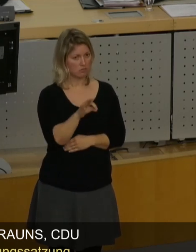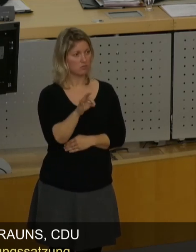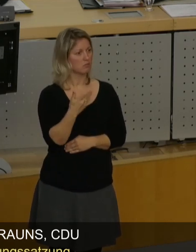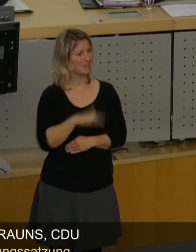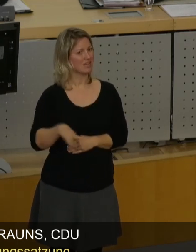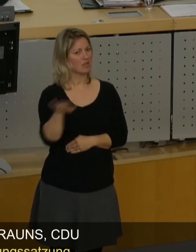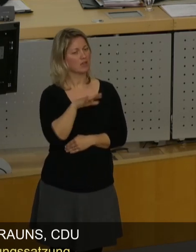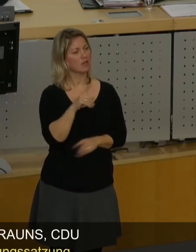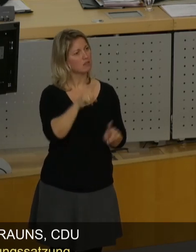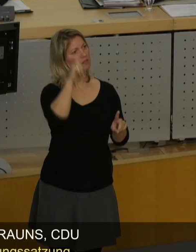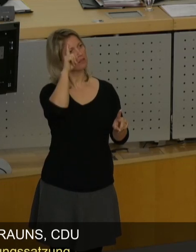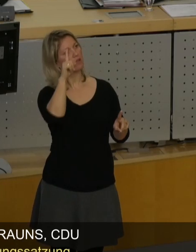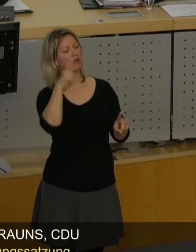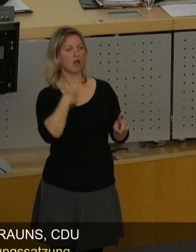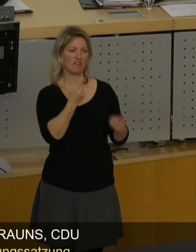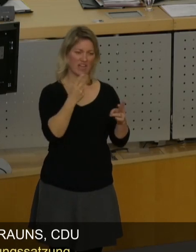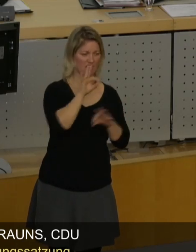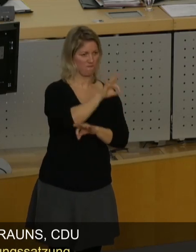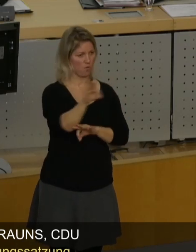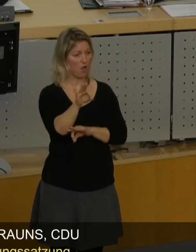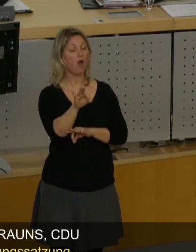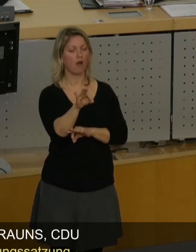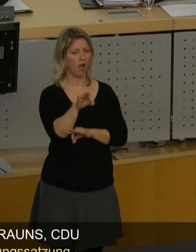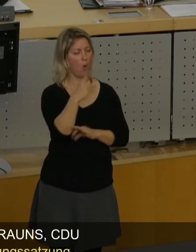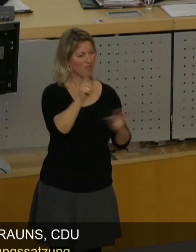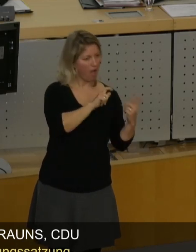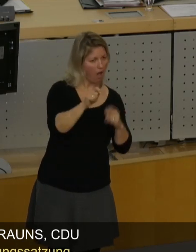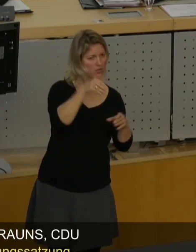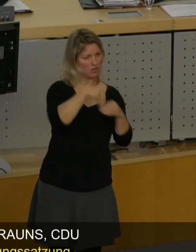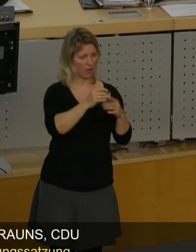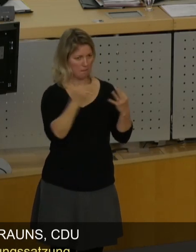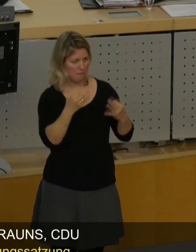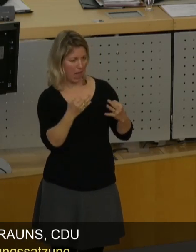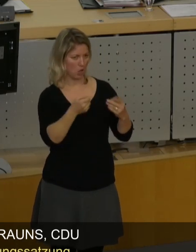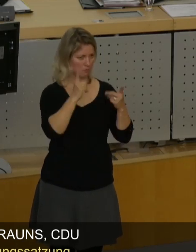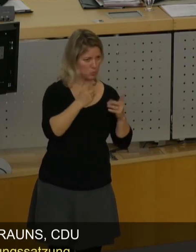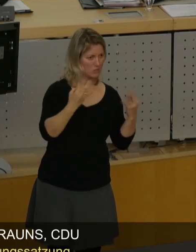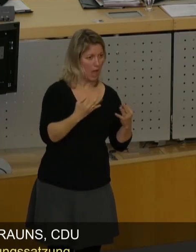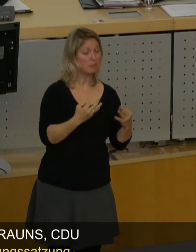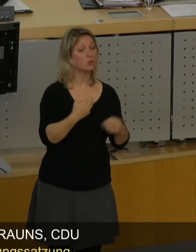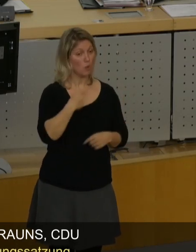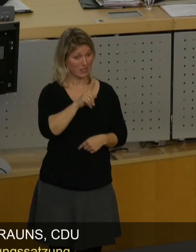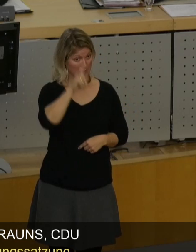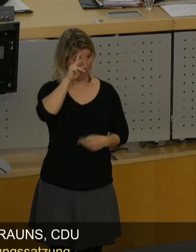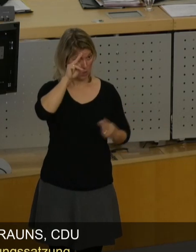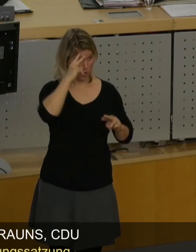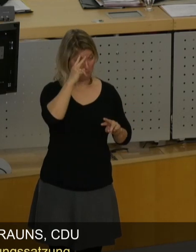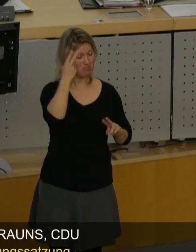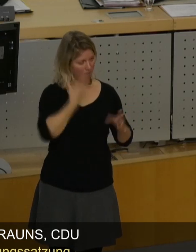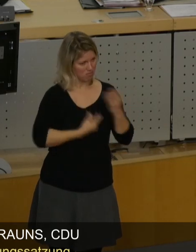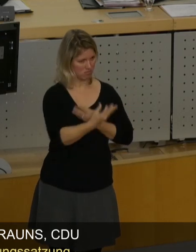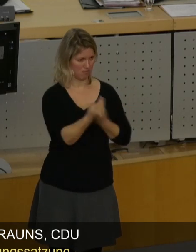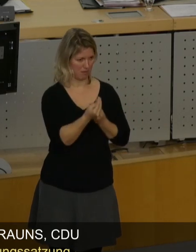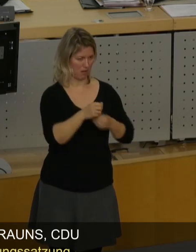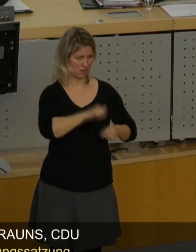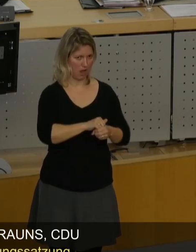Grundsätzen, die Sie hier meinen, vertreten zu müssen oder in diesen Antrag hereininterpretieren zu müssen, dann können wir darüber reden. Aber so